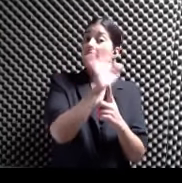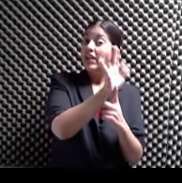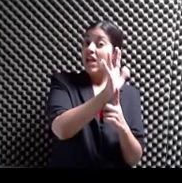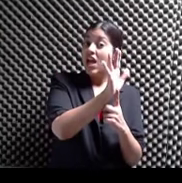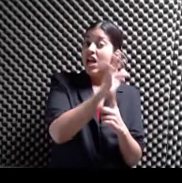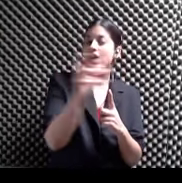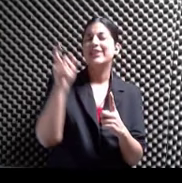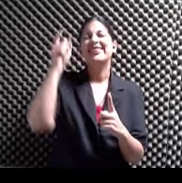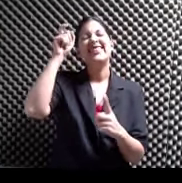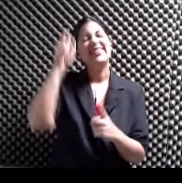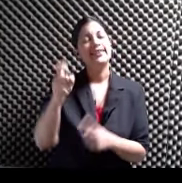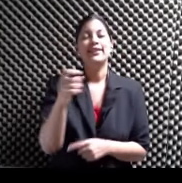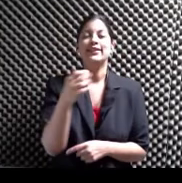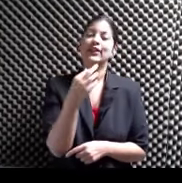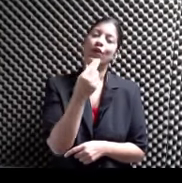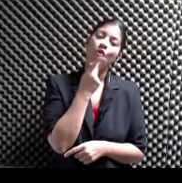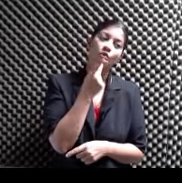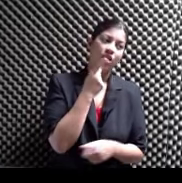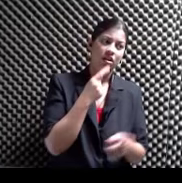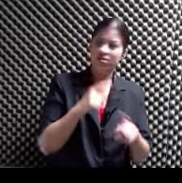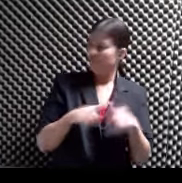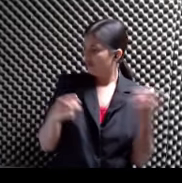Pero vienen velas De ese color La de cumpleaños